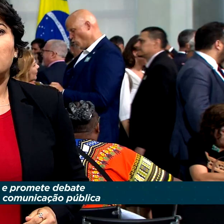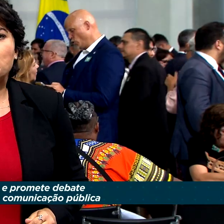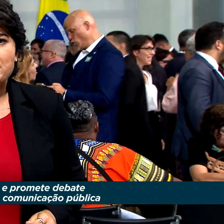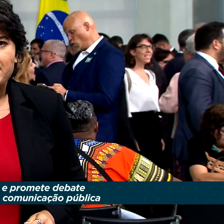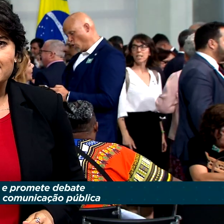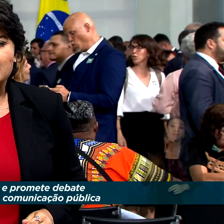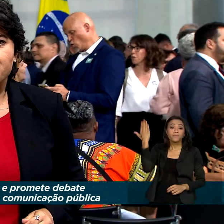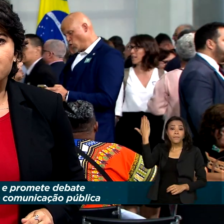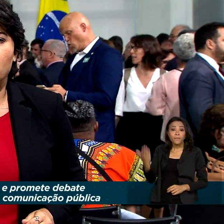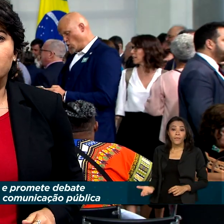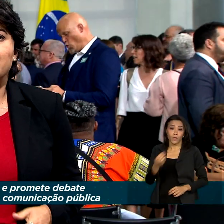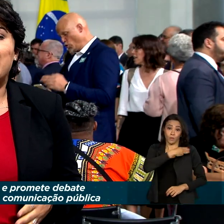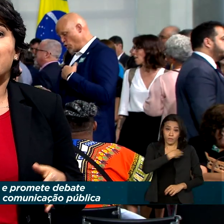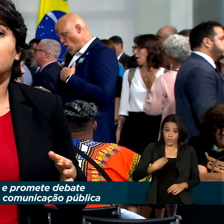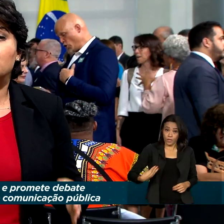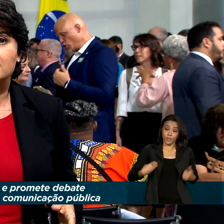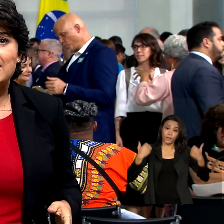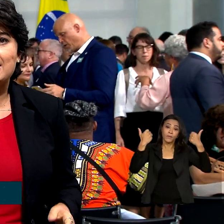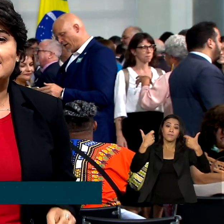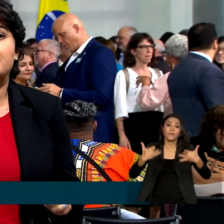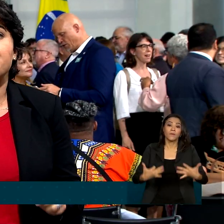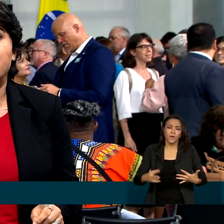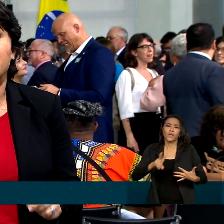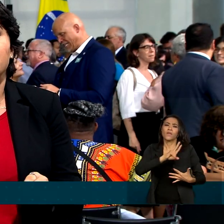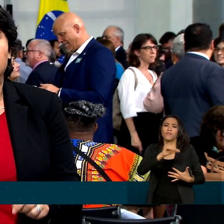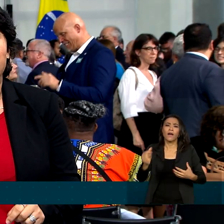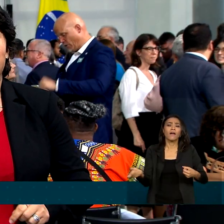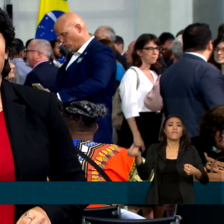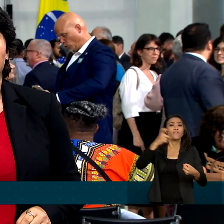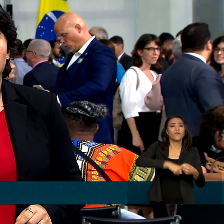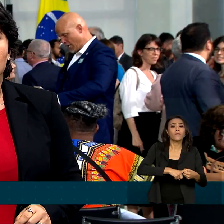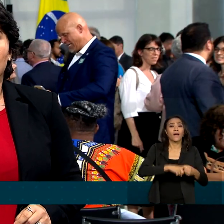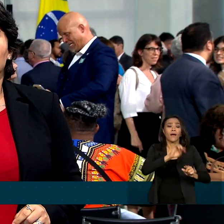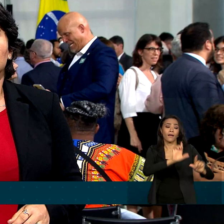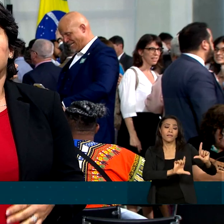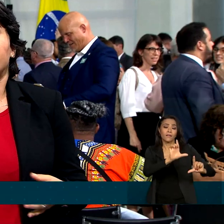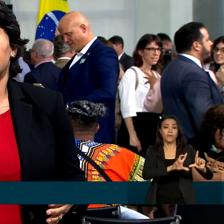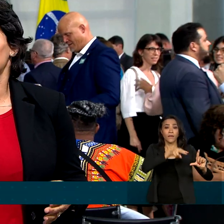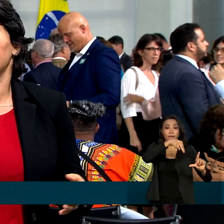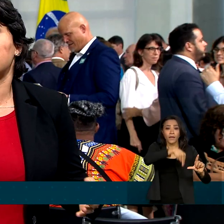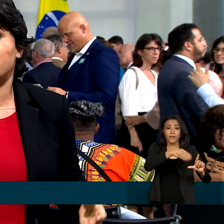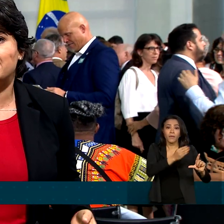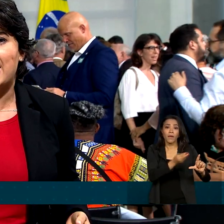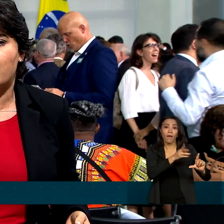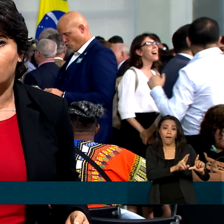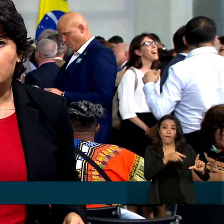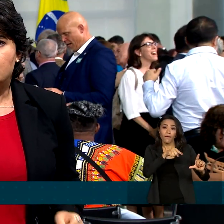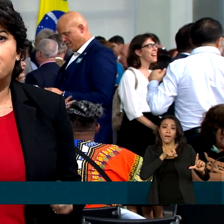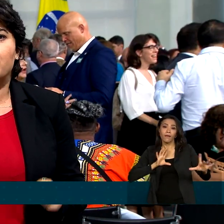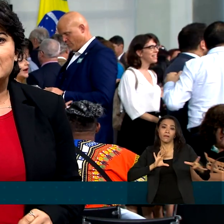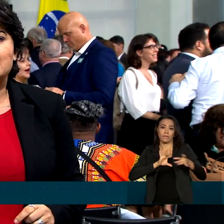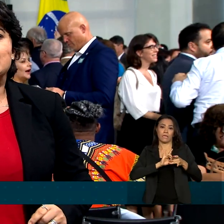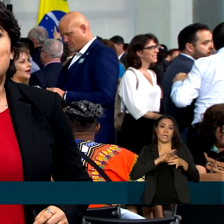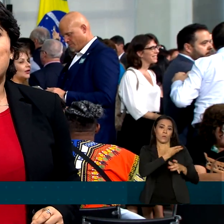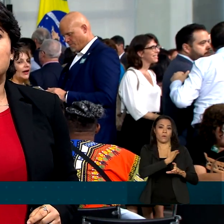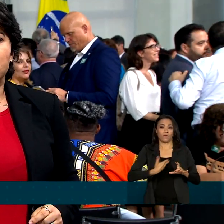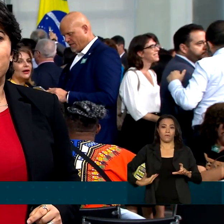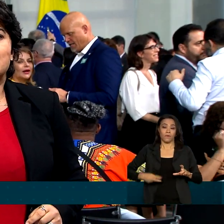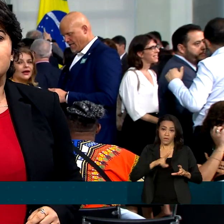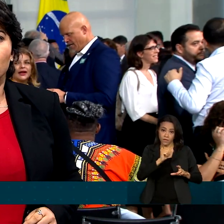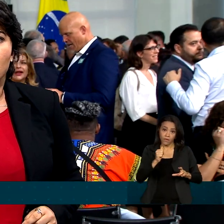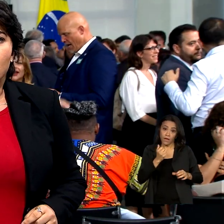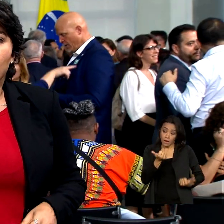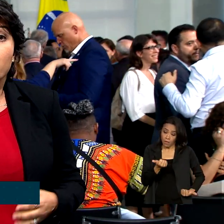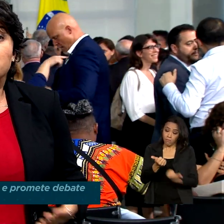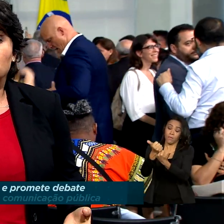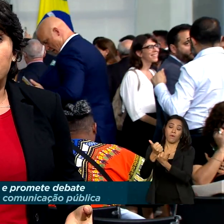Paulo Pimenta afirmou que irá retornar à TV NBR como TV governamental e fortalecerá a TV